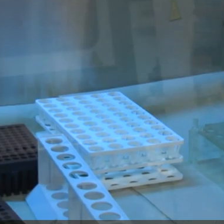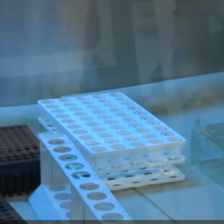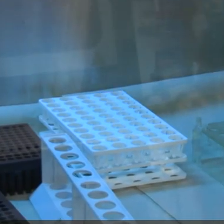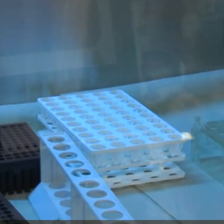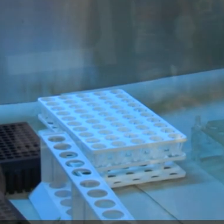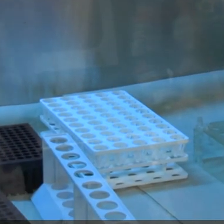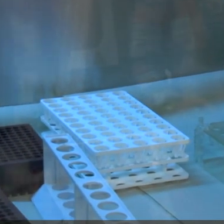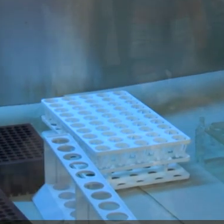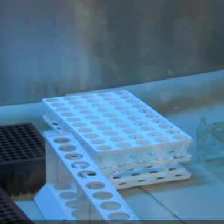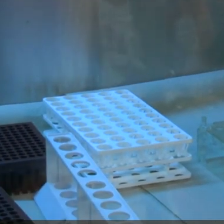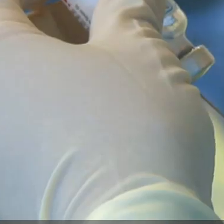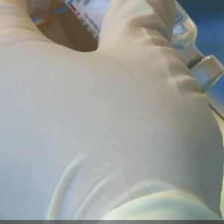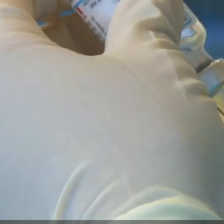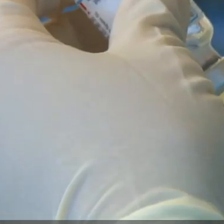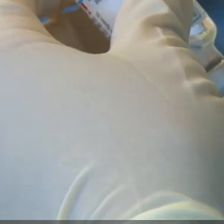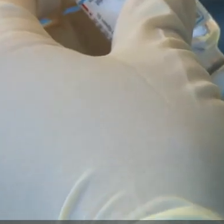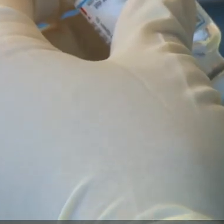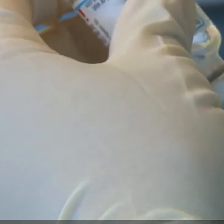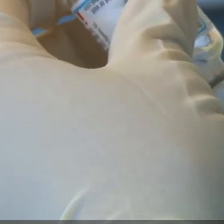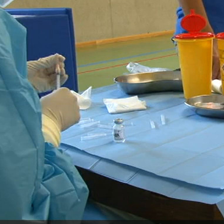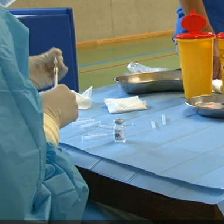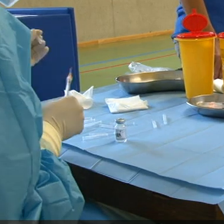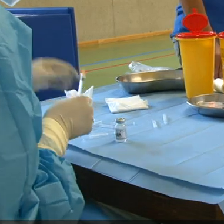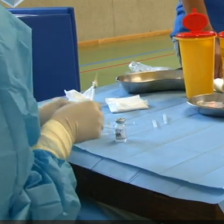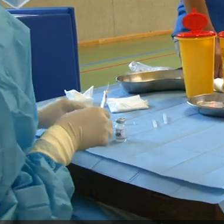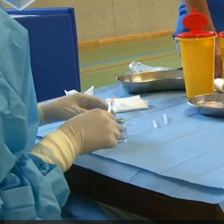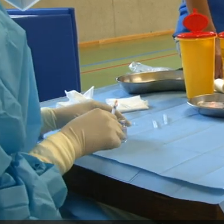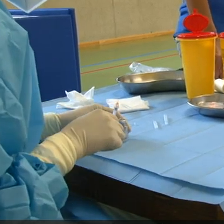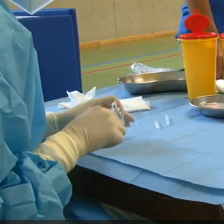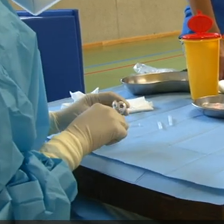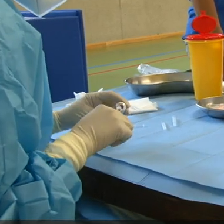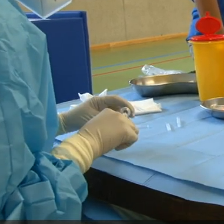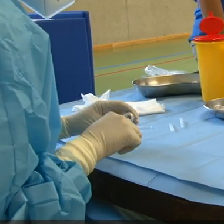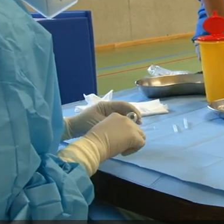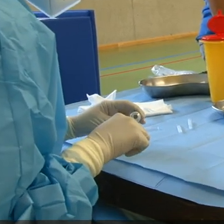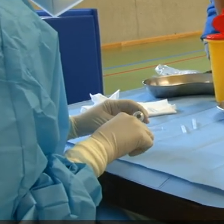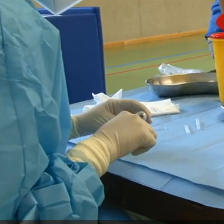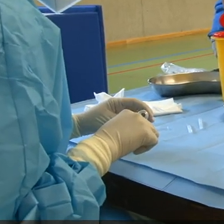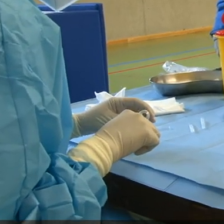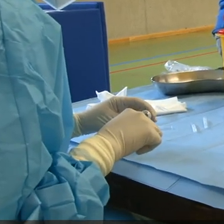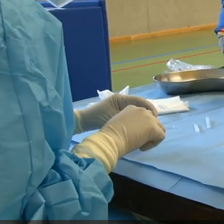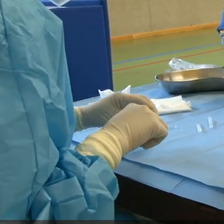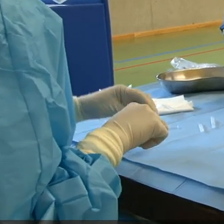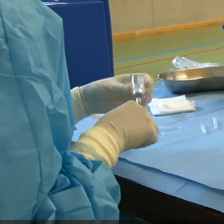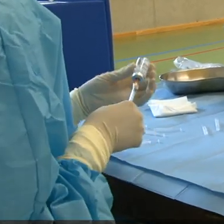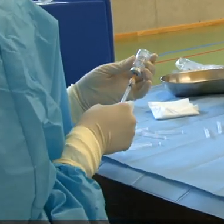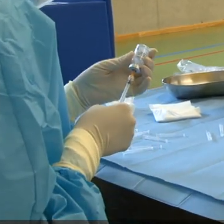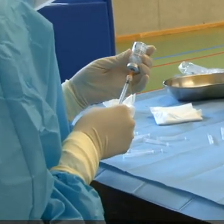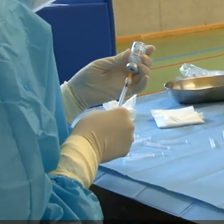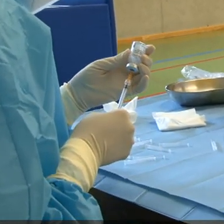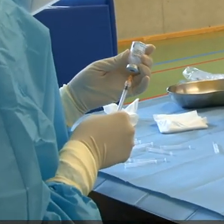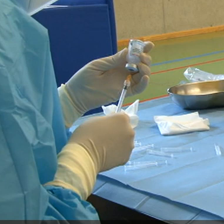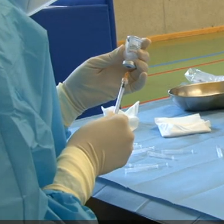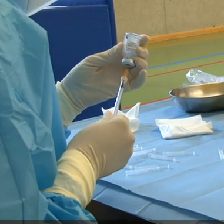'arancione subito dopo l'epifania. A fare la differenza come sempre le vaccinazioni, soprattutto sul fronte ospedaliero, senza vaccini